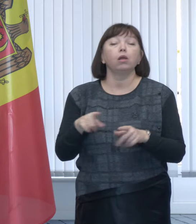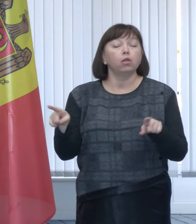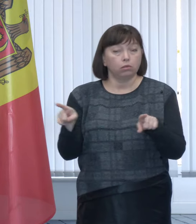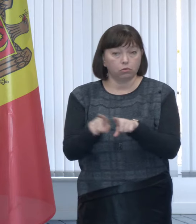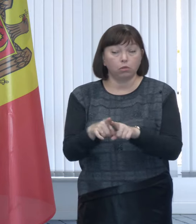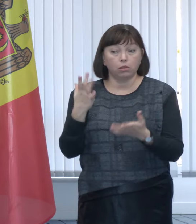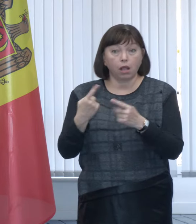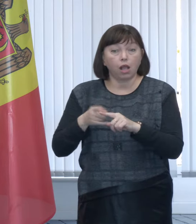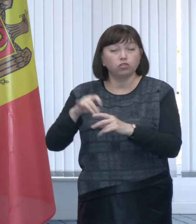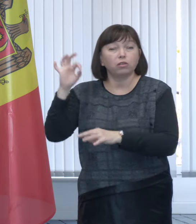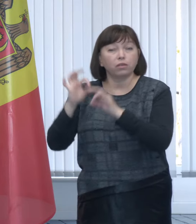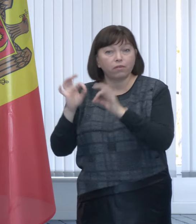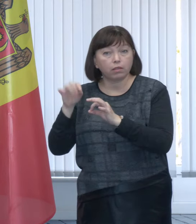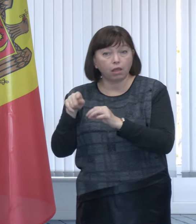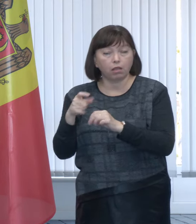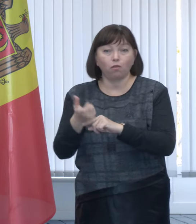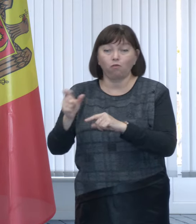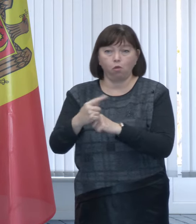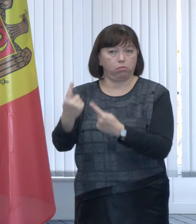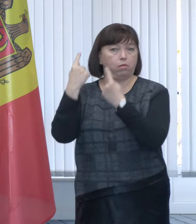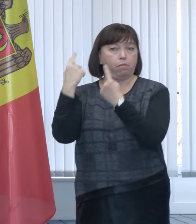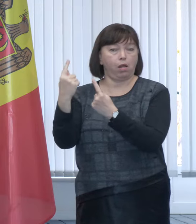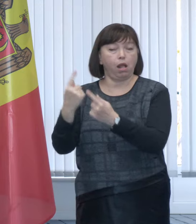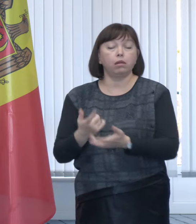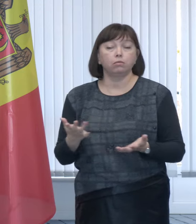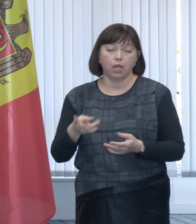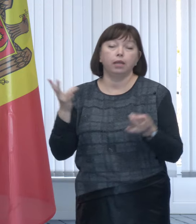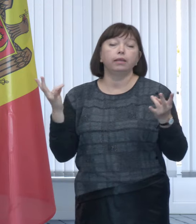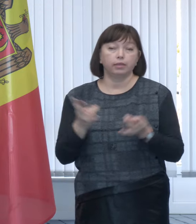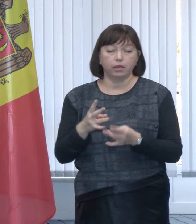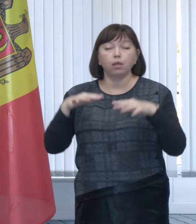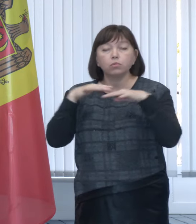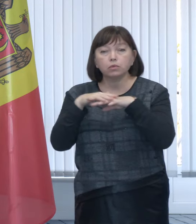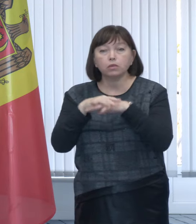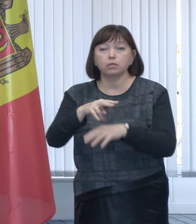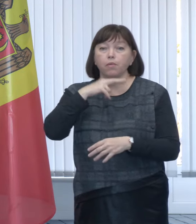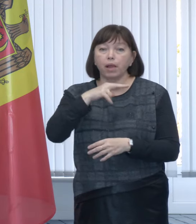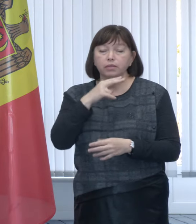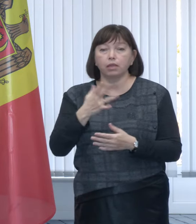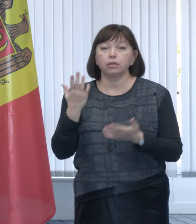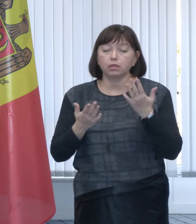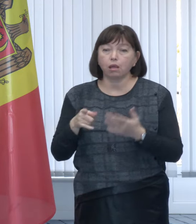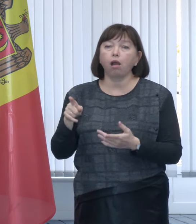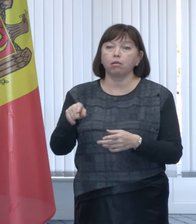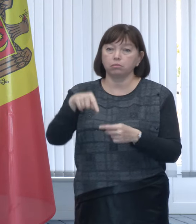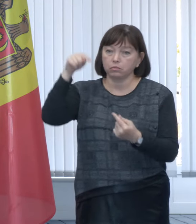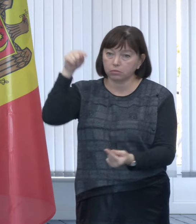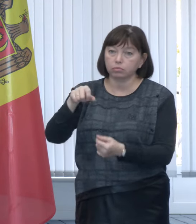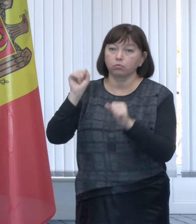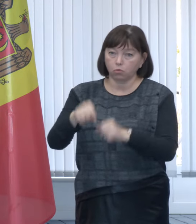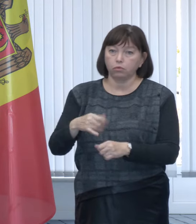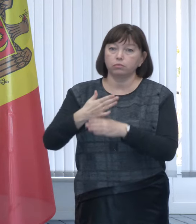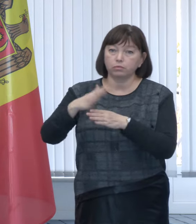bineînțeles că dacă aceste dividende sunt foarte mari, trebuie să analizăm atent dacă este cazul ca această